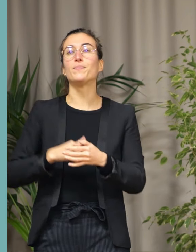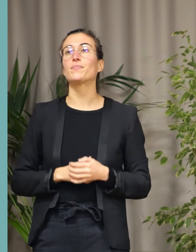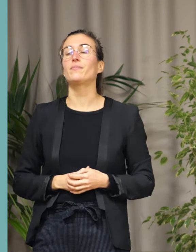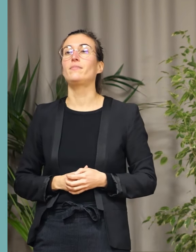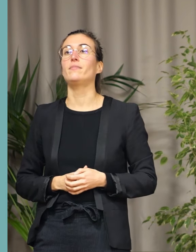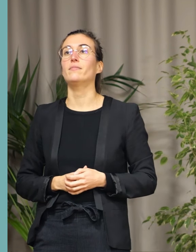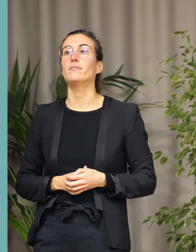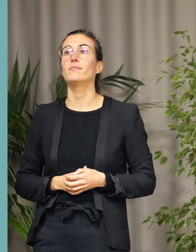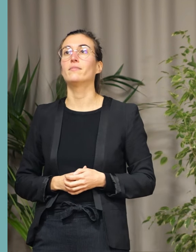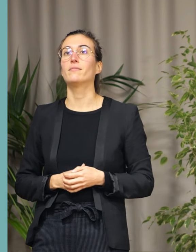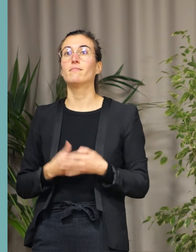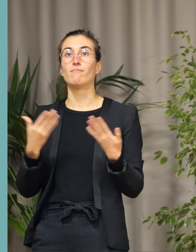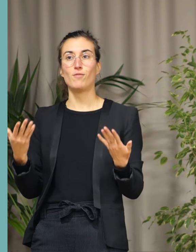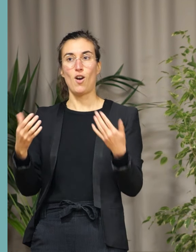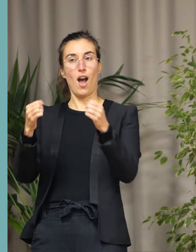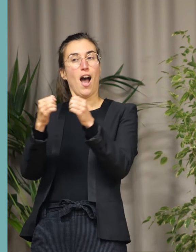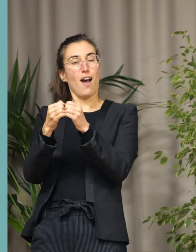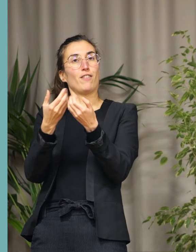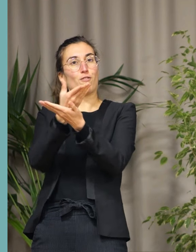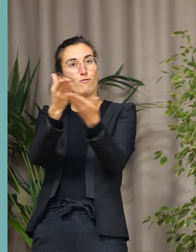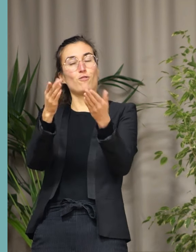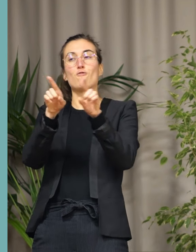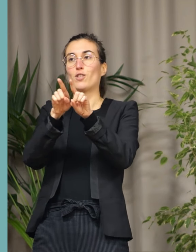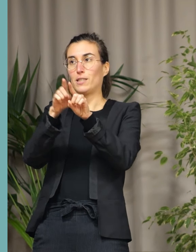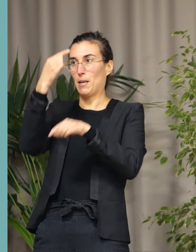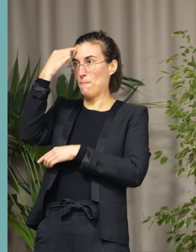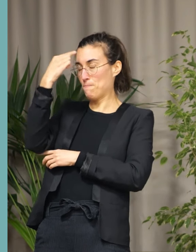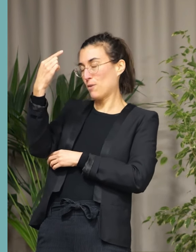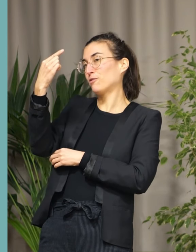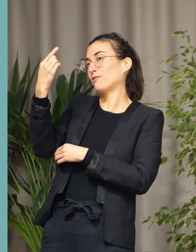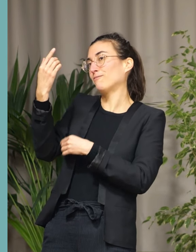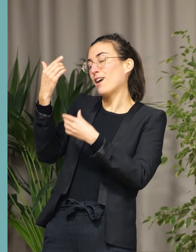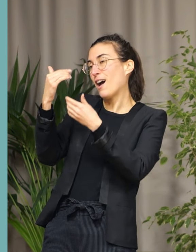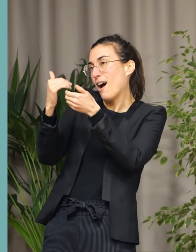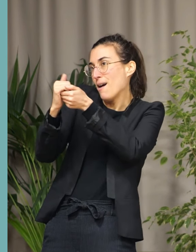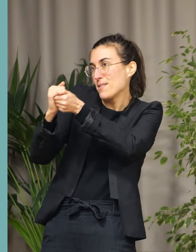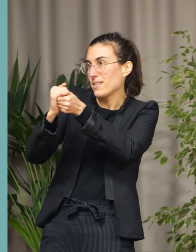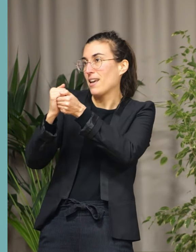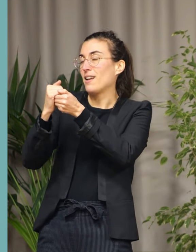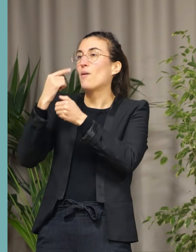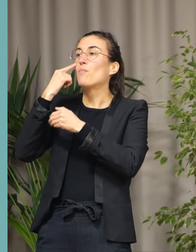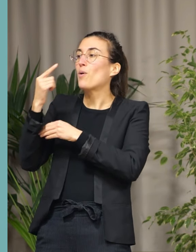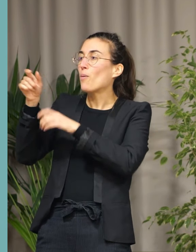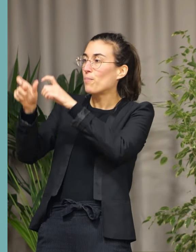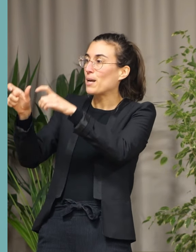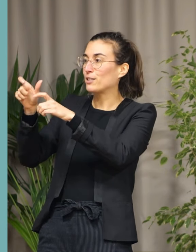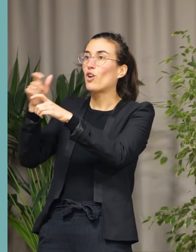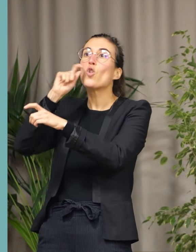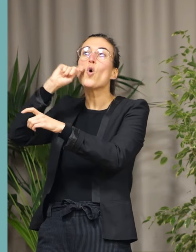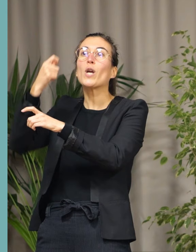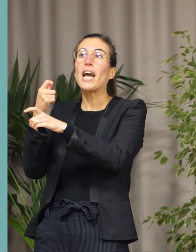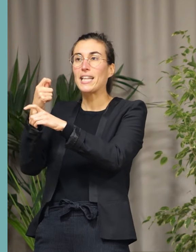Par ailleurs, avec vous, je souhaite partager une pensée amicale et de soutien pour nos réfugiés ukrainiens qui ont trouvé